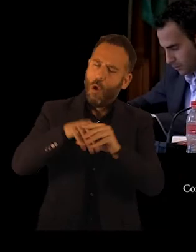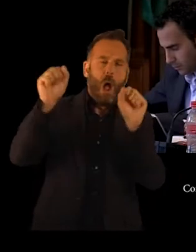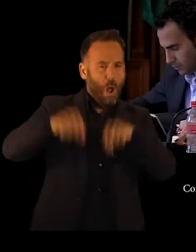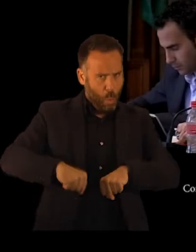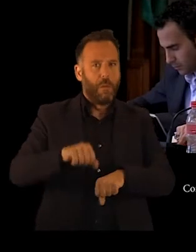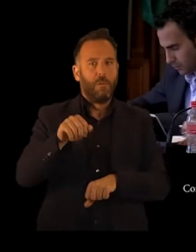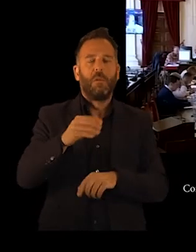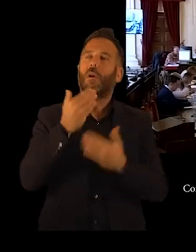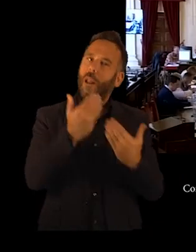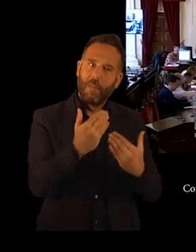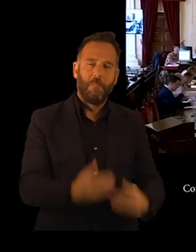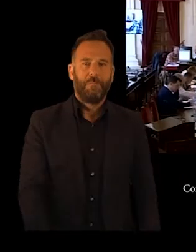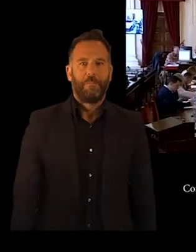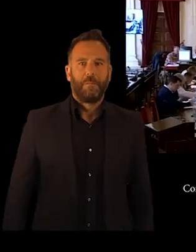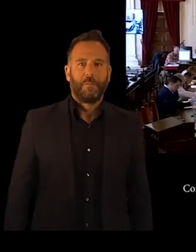para la iniciativa. Gracias.